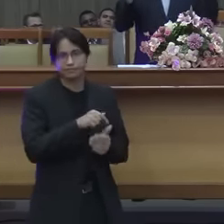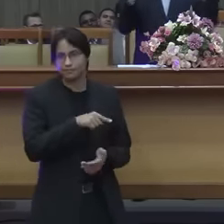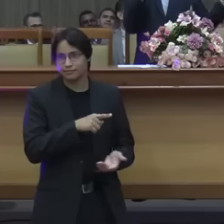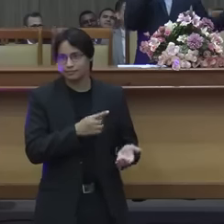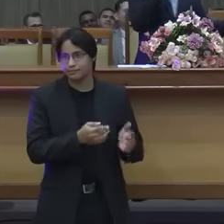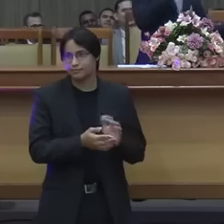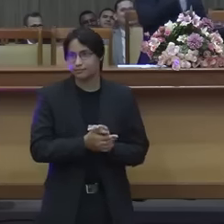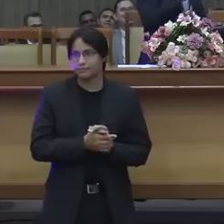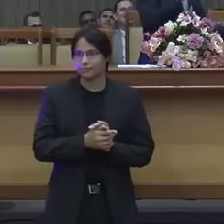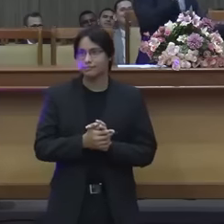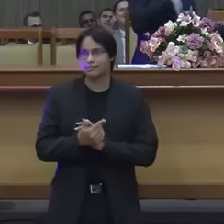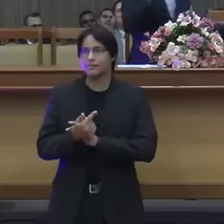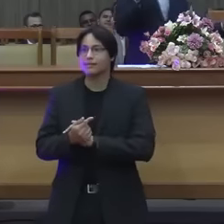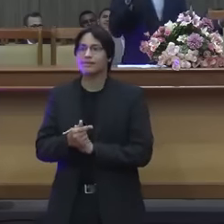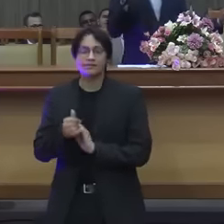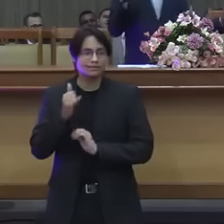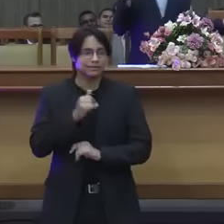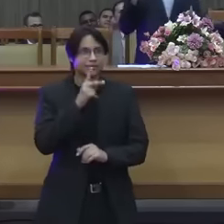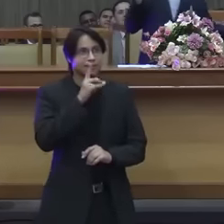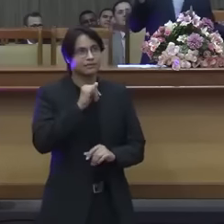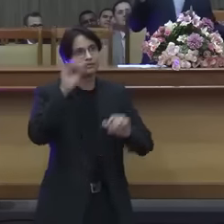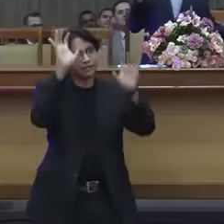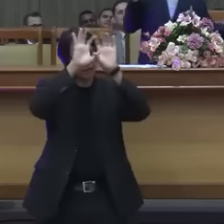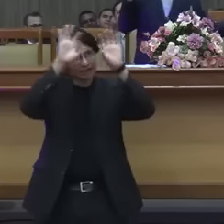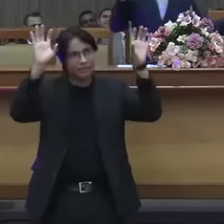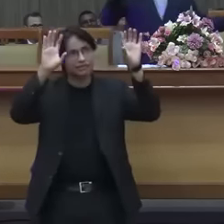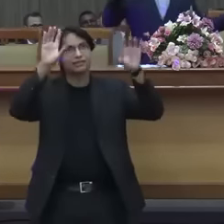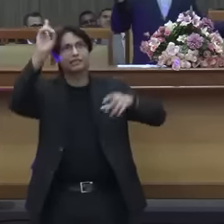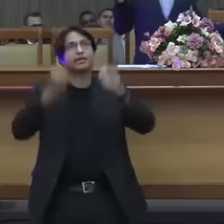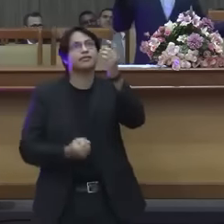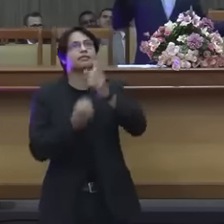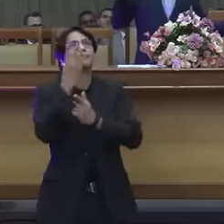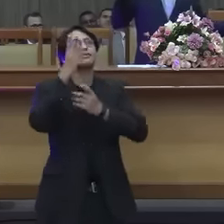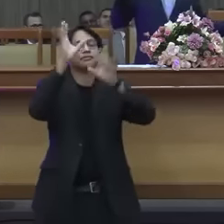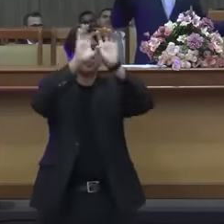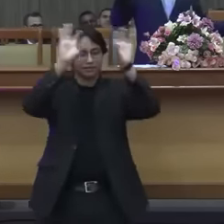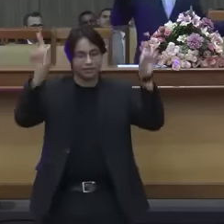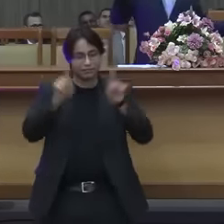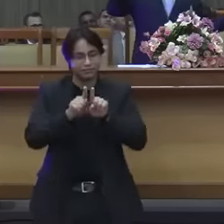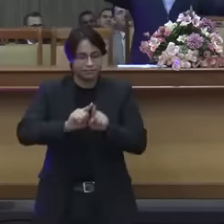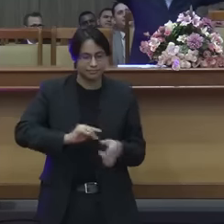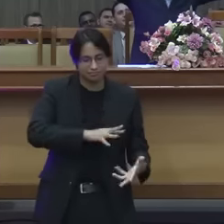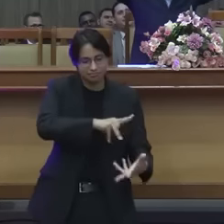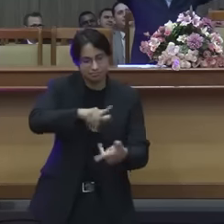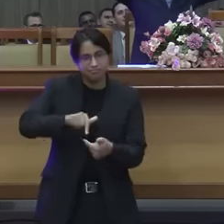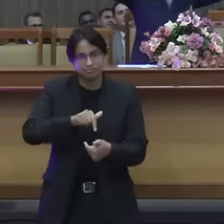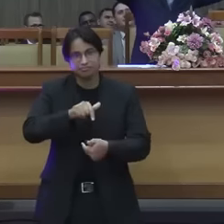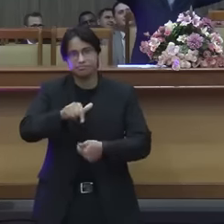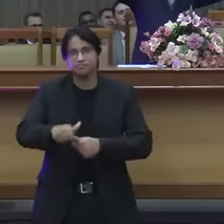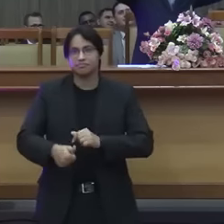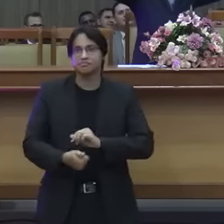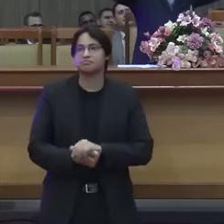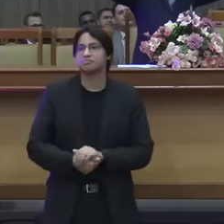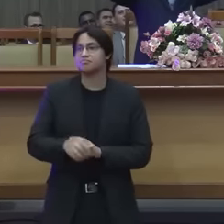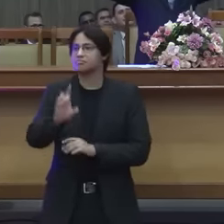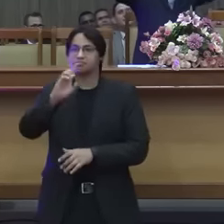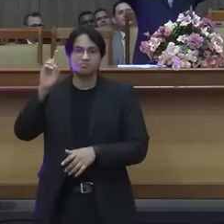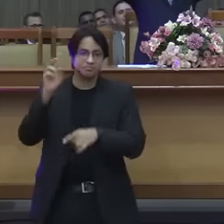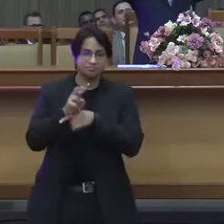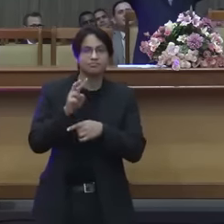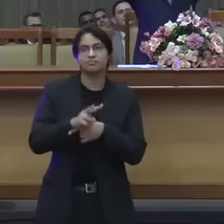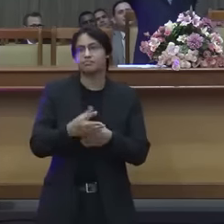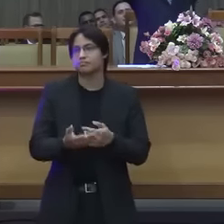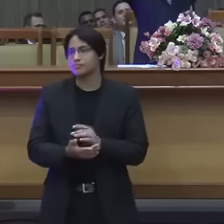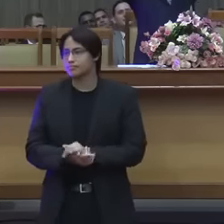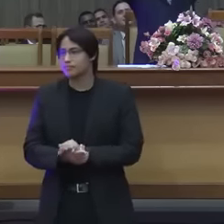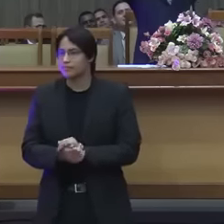Pai Celestial Criador dos céus e da terra Jeová girei que